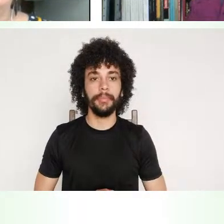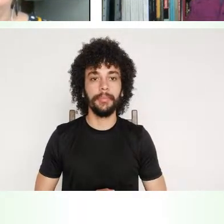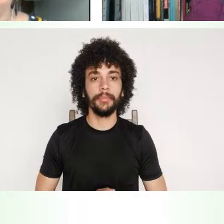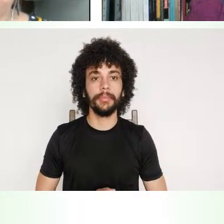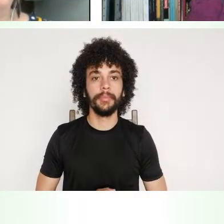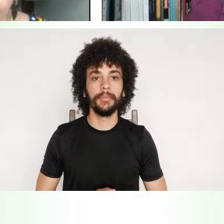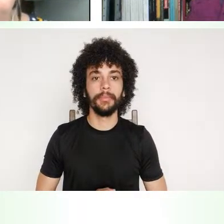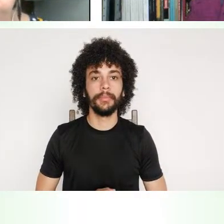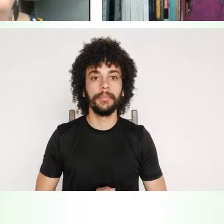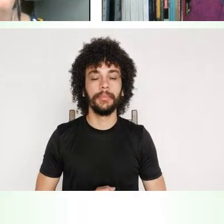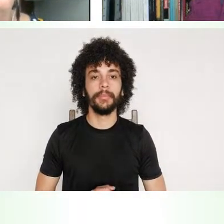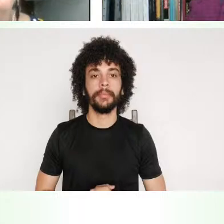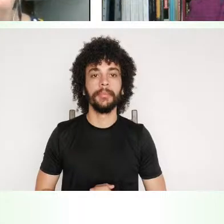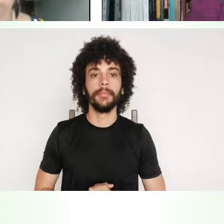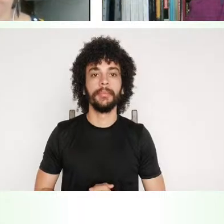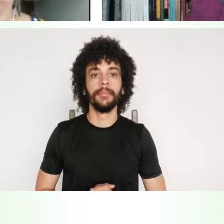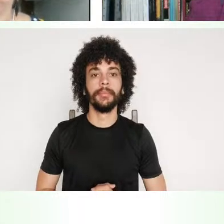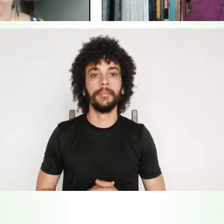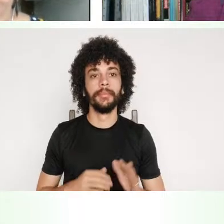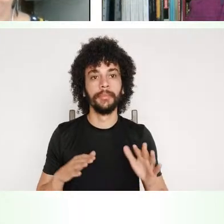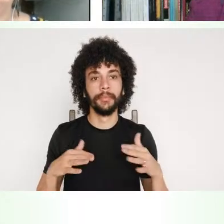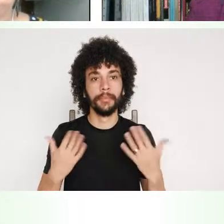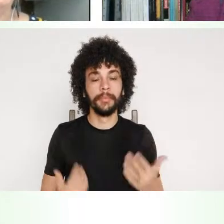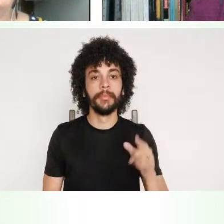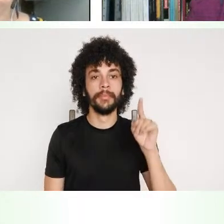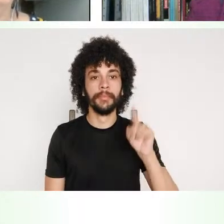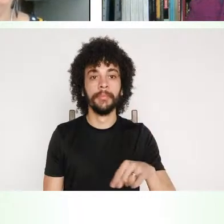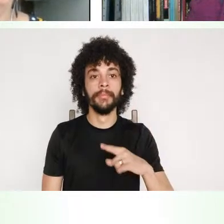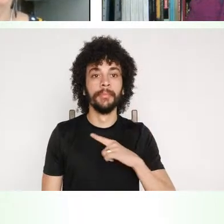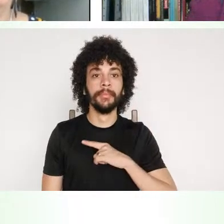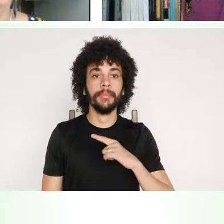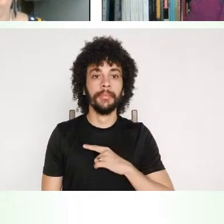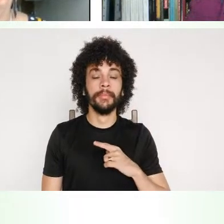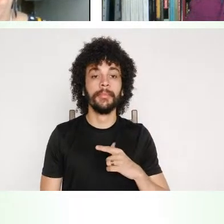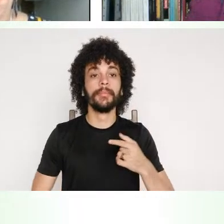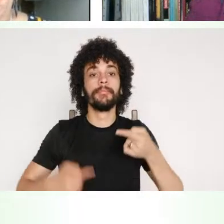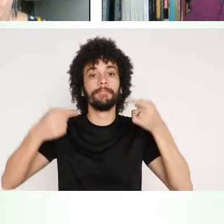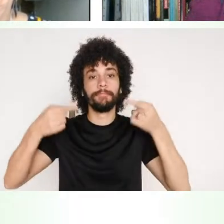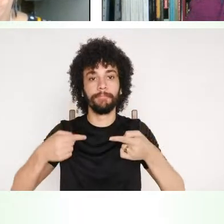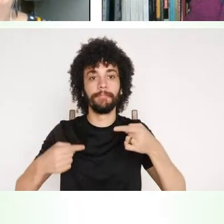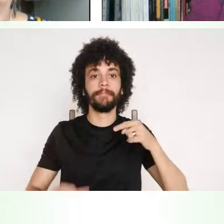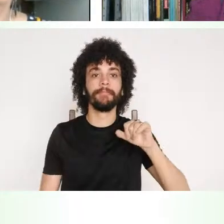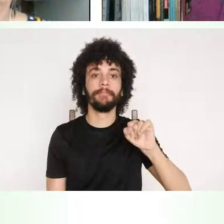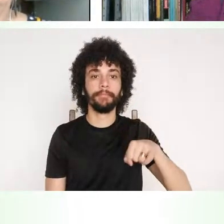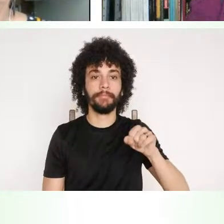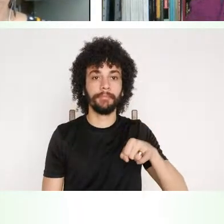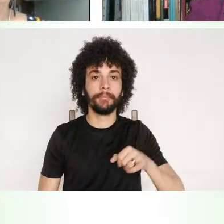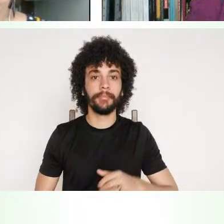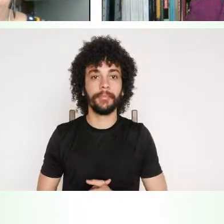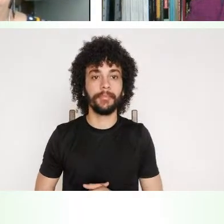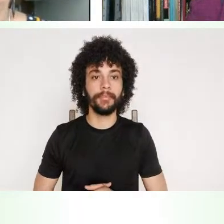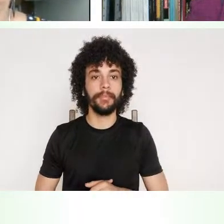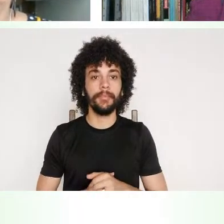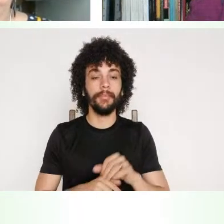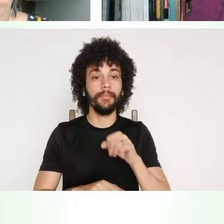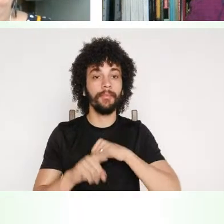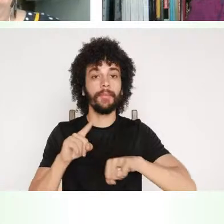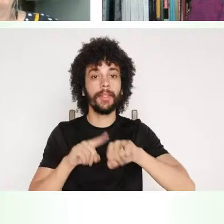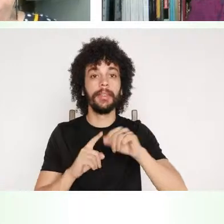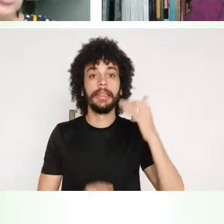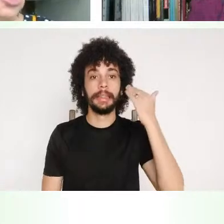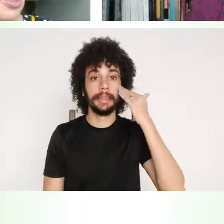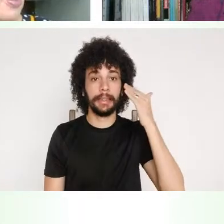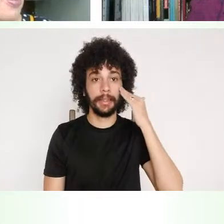é muito, muito, muito desafiador, né? A sociedade entender isso